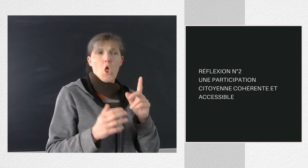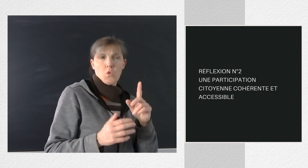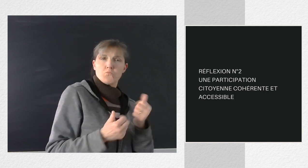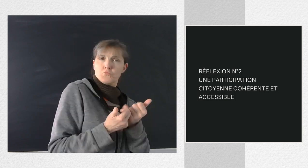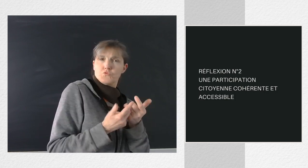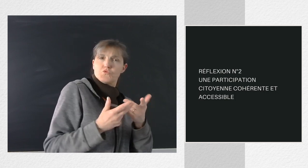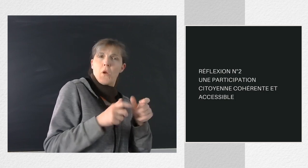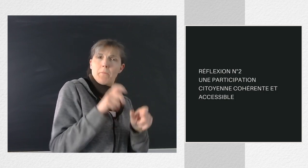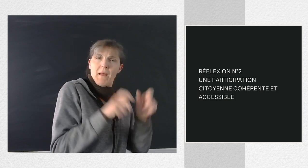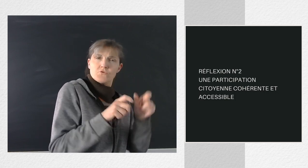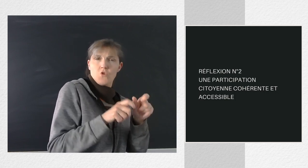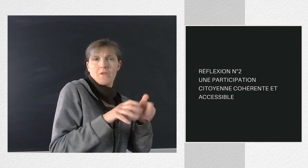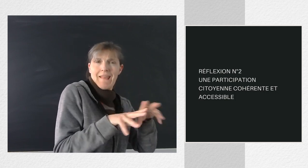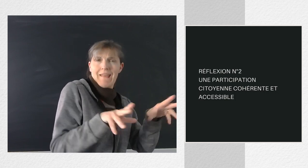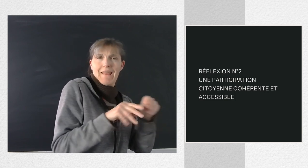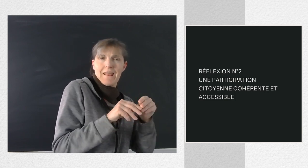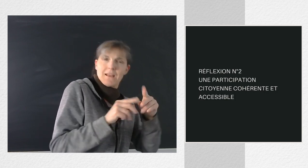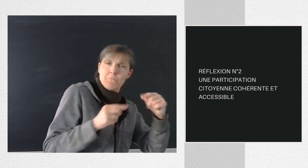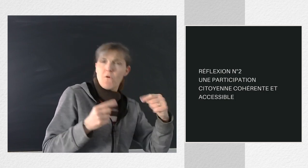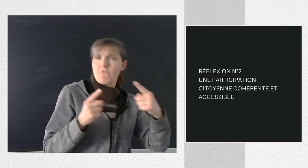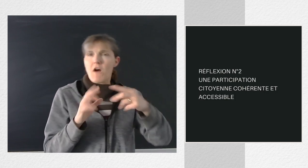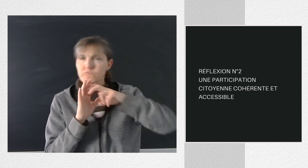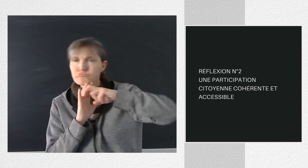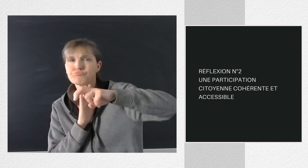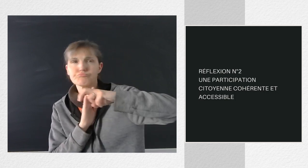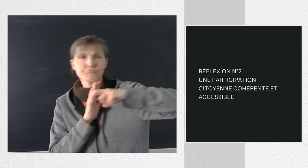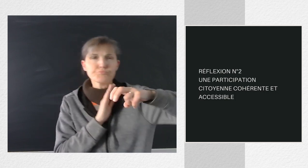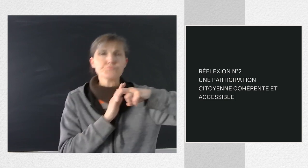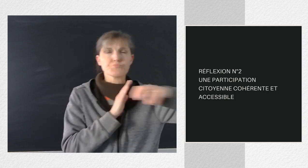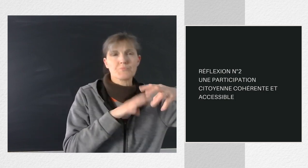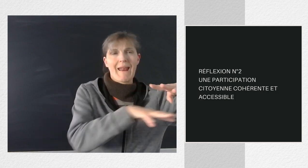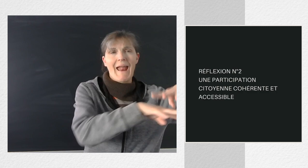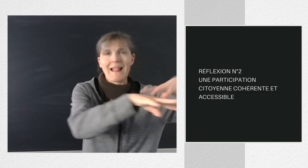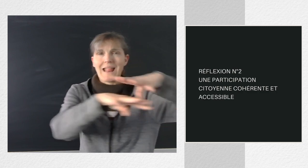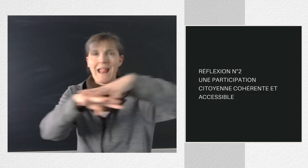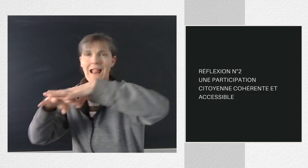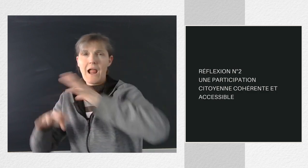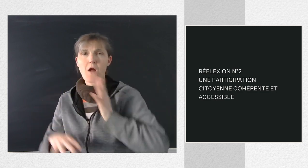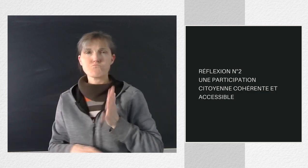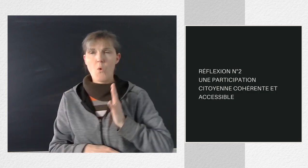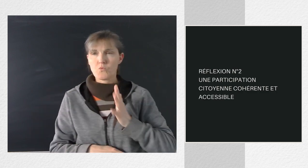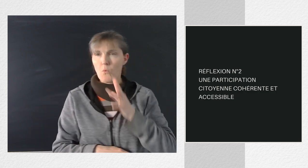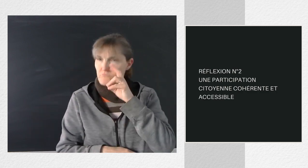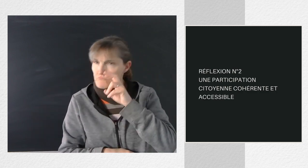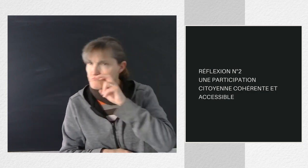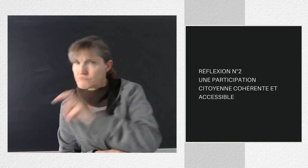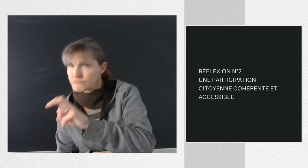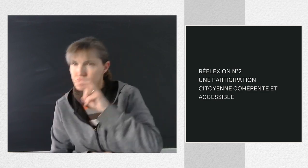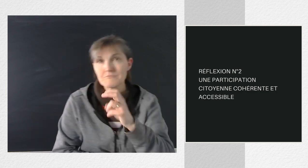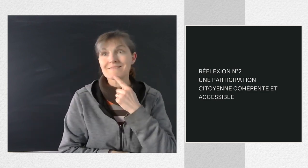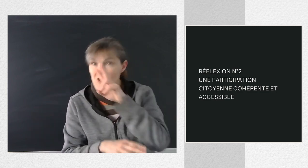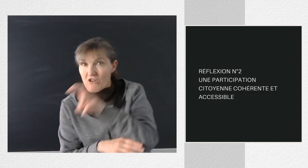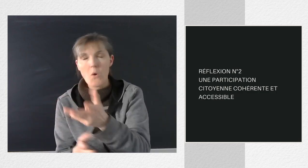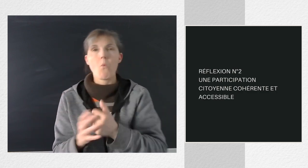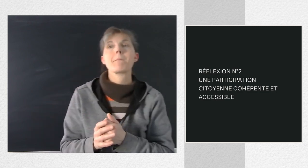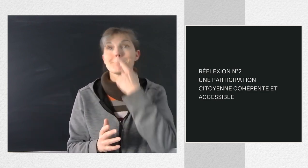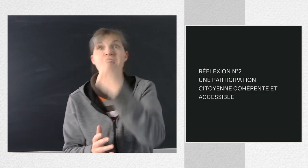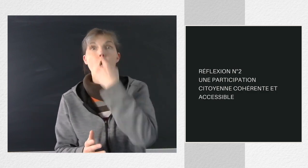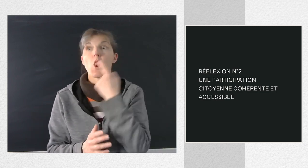rencontre des habitants des différents quartiers de Bordeaux pour aller chercher la parole